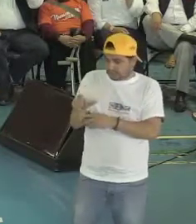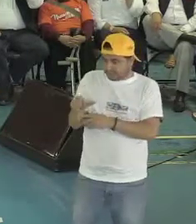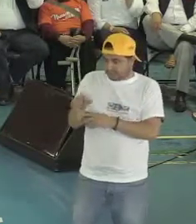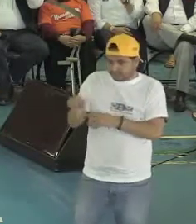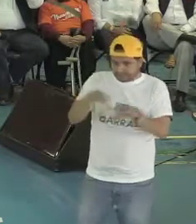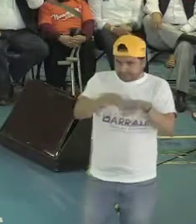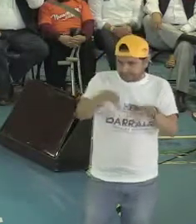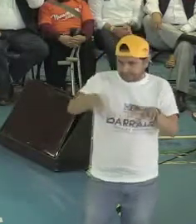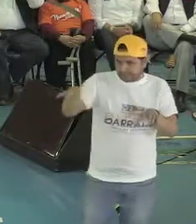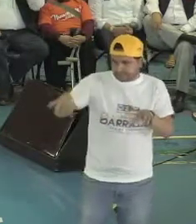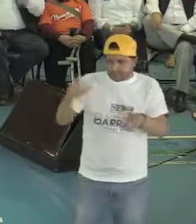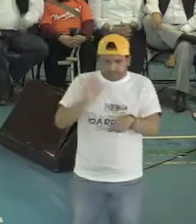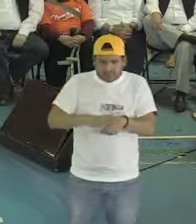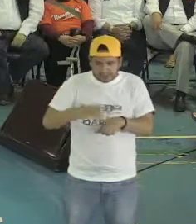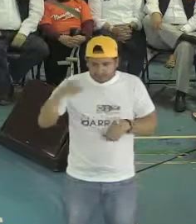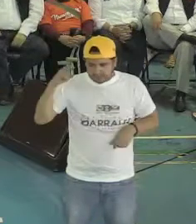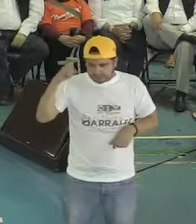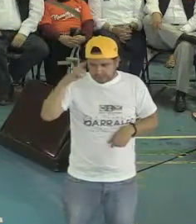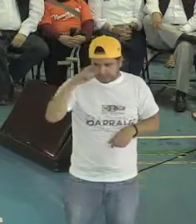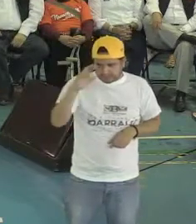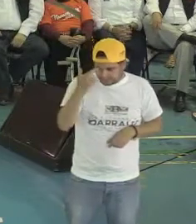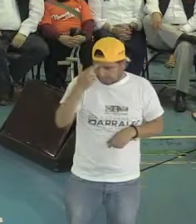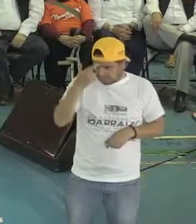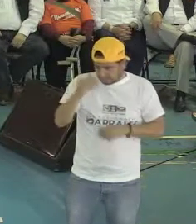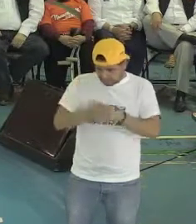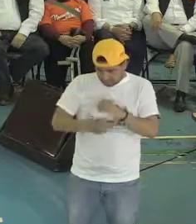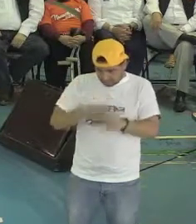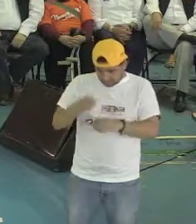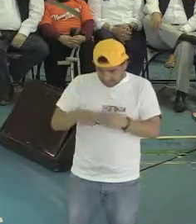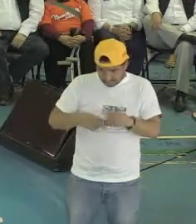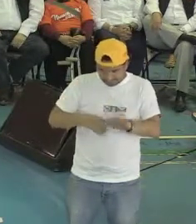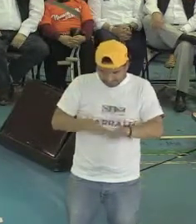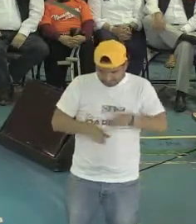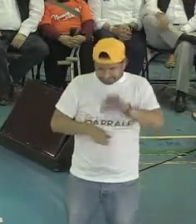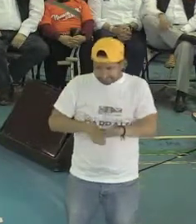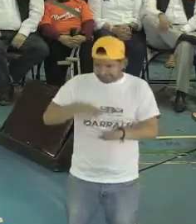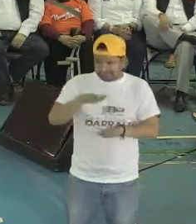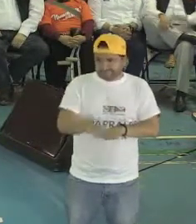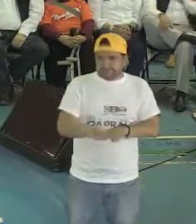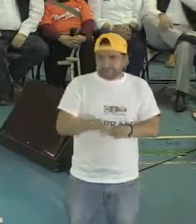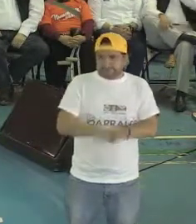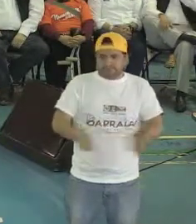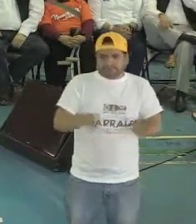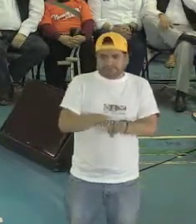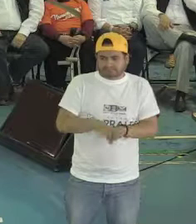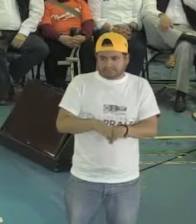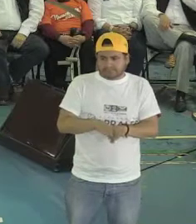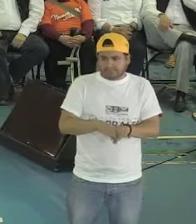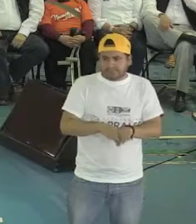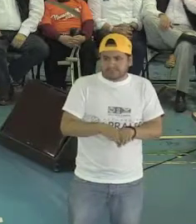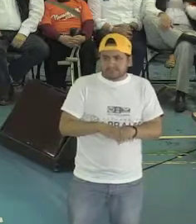aquí tenemos que reconocer que acabamos de dar un paso muy importante. Y ese paso está